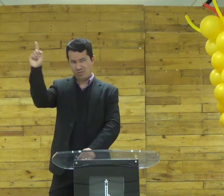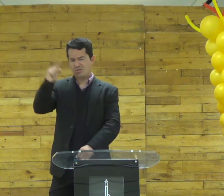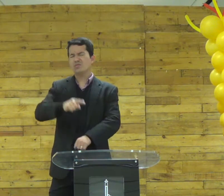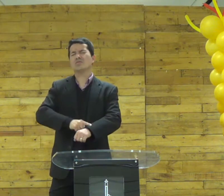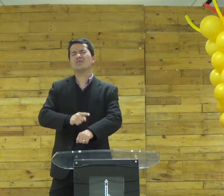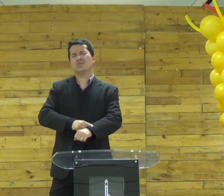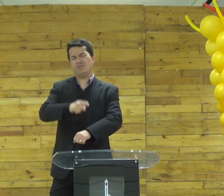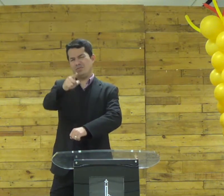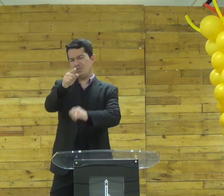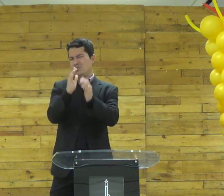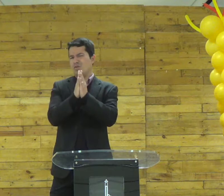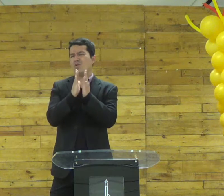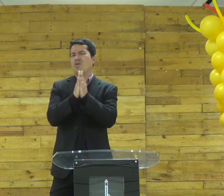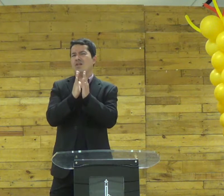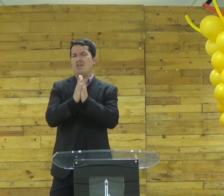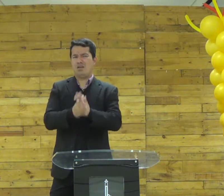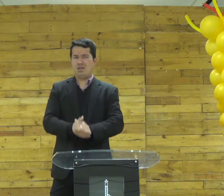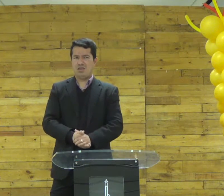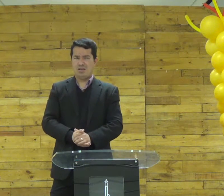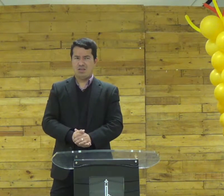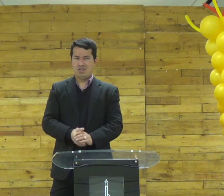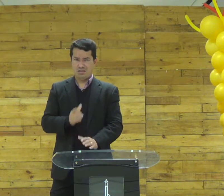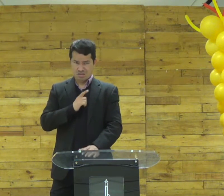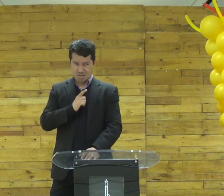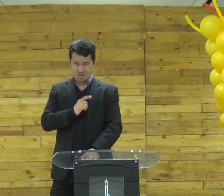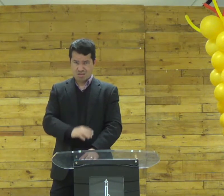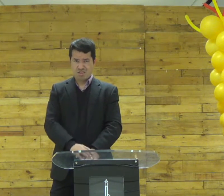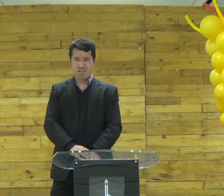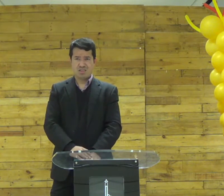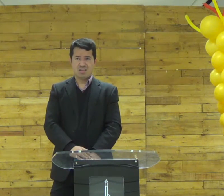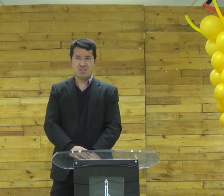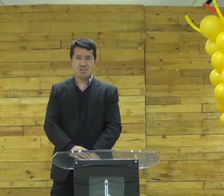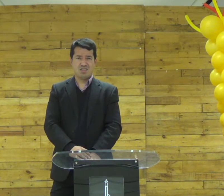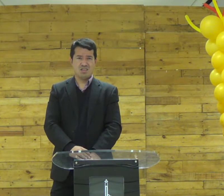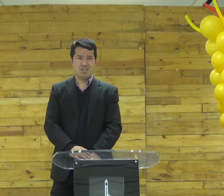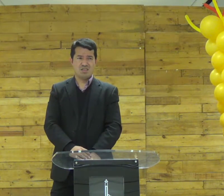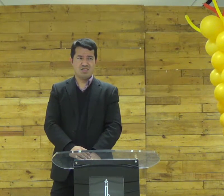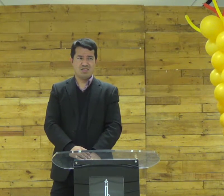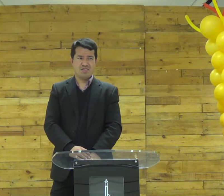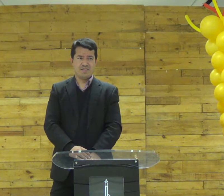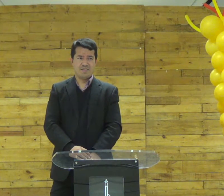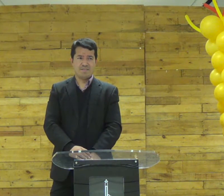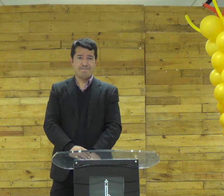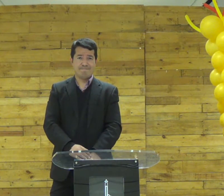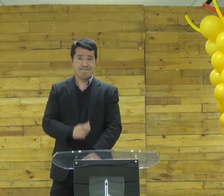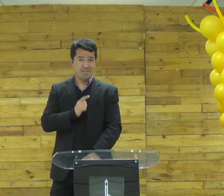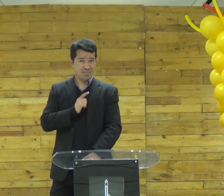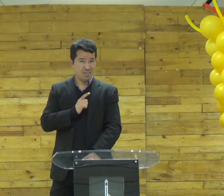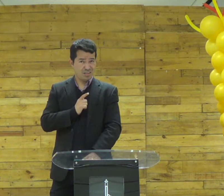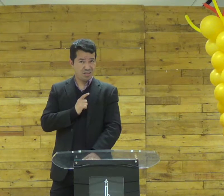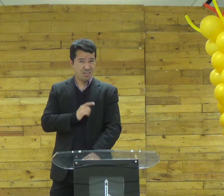chega um momento do dia você tá orando você tem esse momento mesmo? tem?